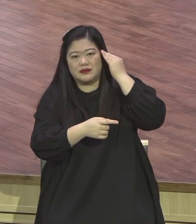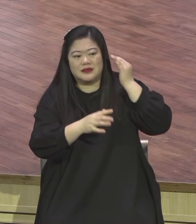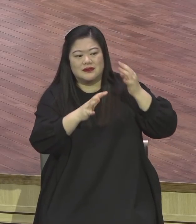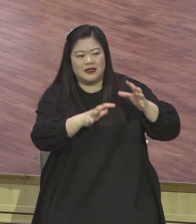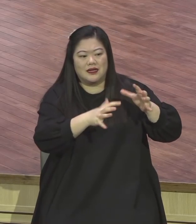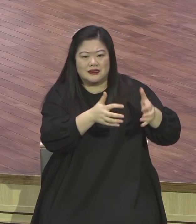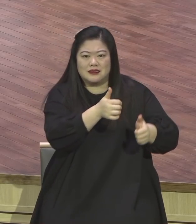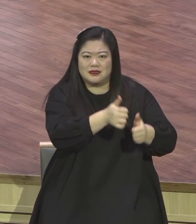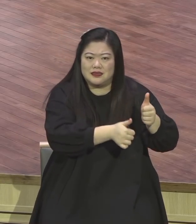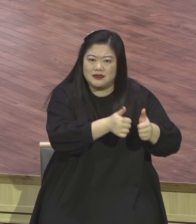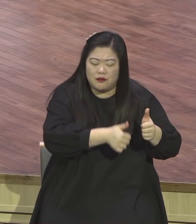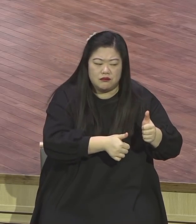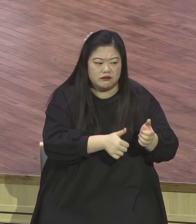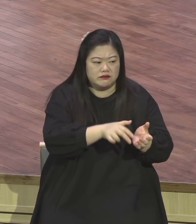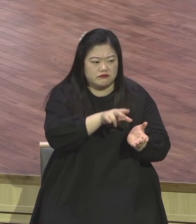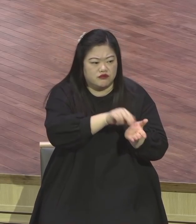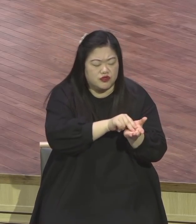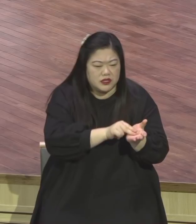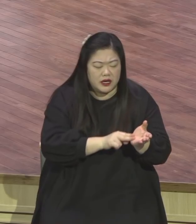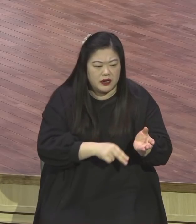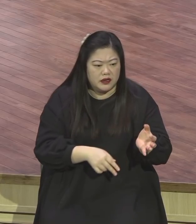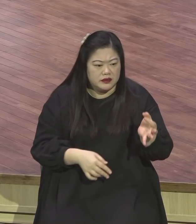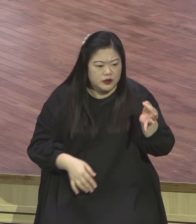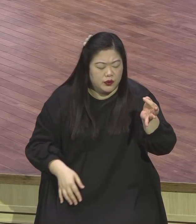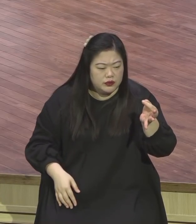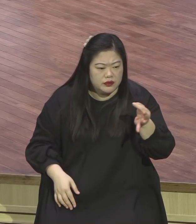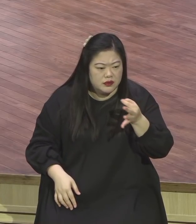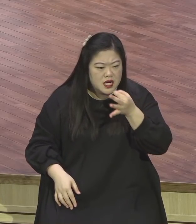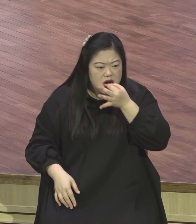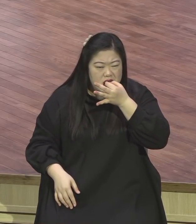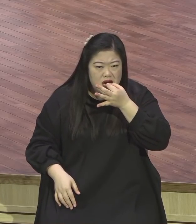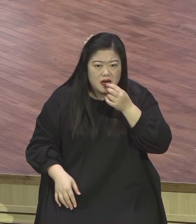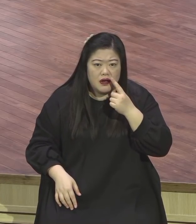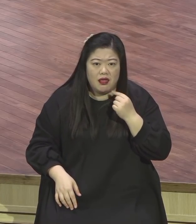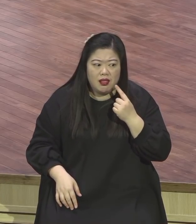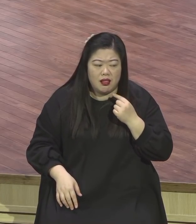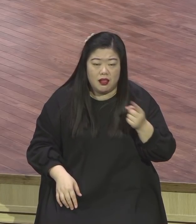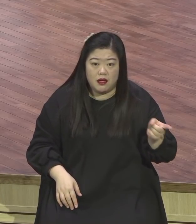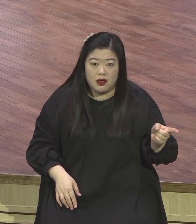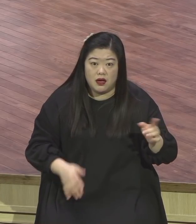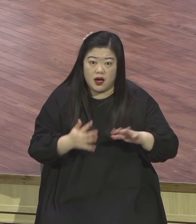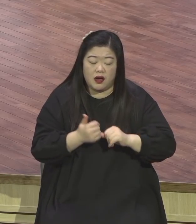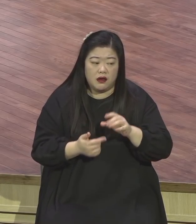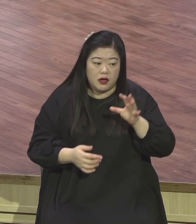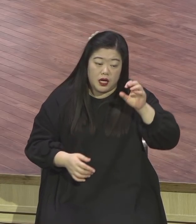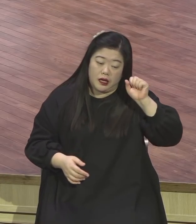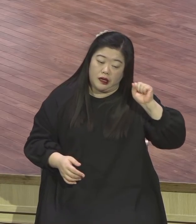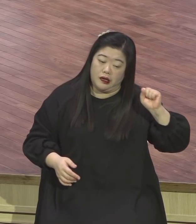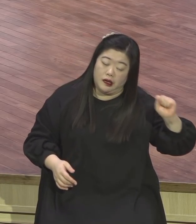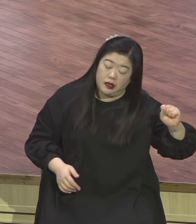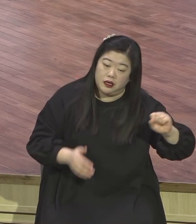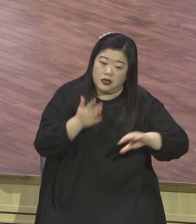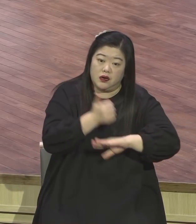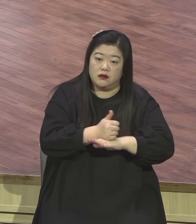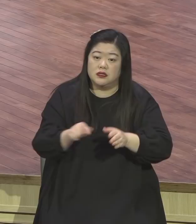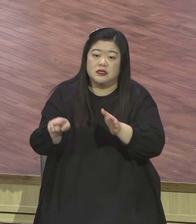예수님은 우리에게 영적인 눈이 열기를 원하는 말씀을 이 말씀하고 계세요